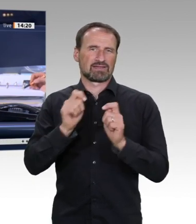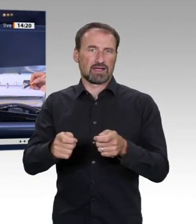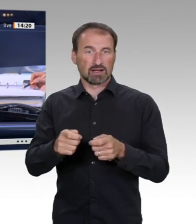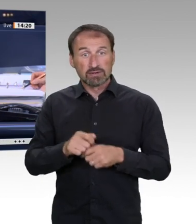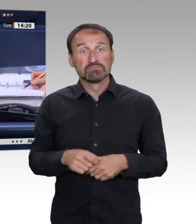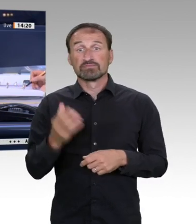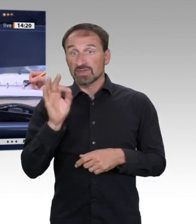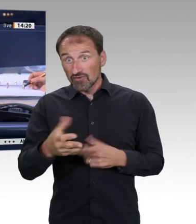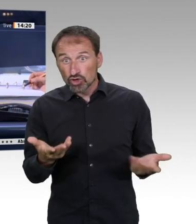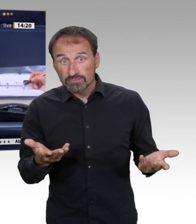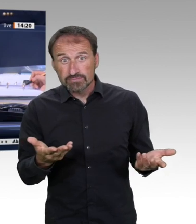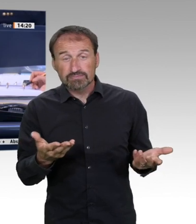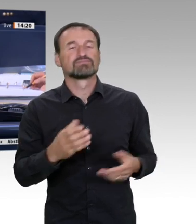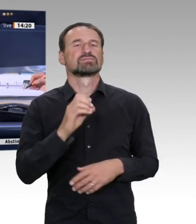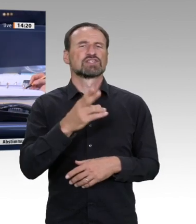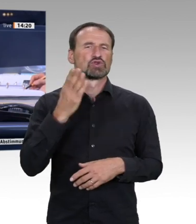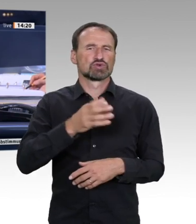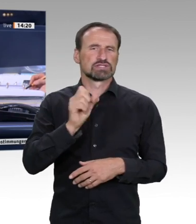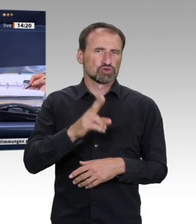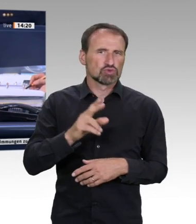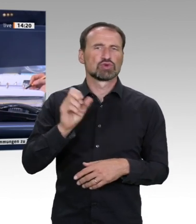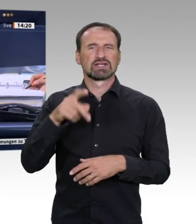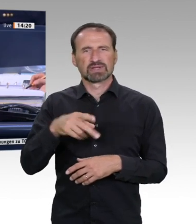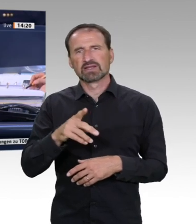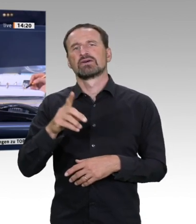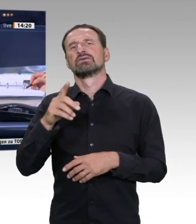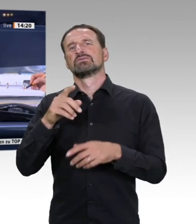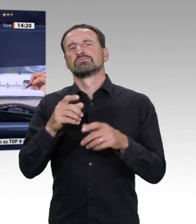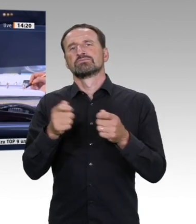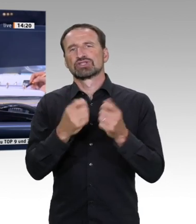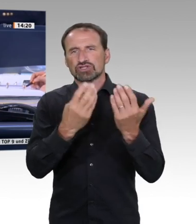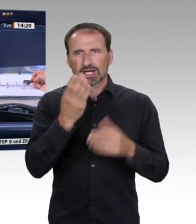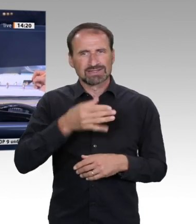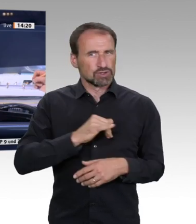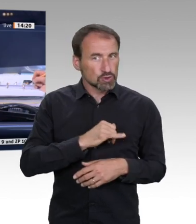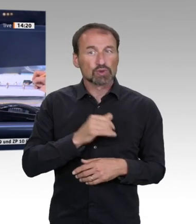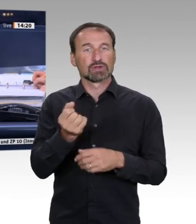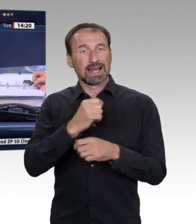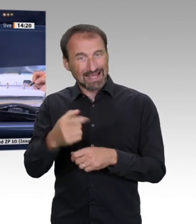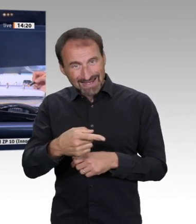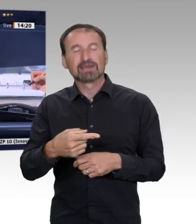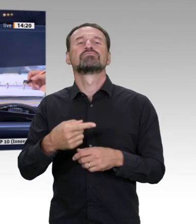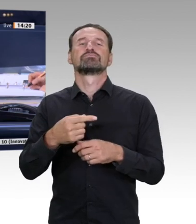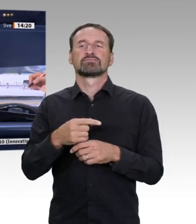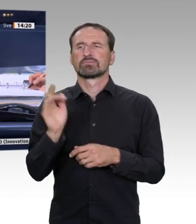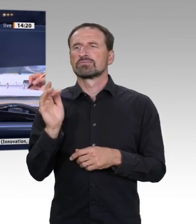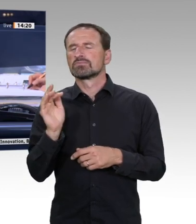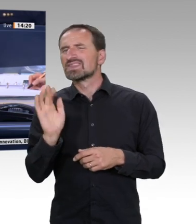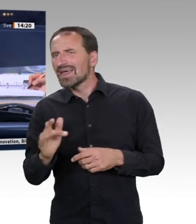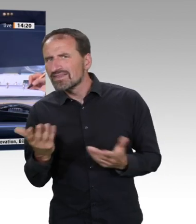empfiehlt hier in seiner Beschlussempfehlung auf Drucksache 19 22 475, den Antrag der Fraktion Bündnis 90 Grüne auf Drucksache 19